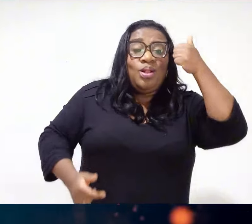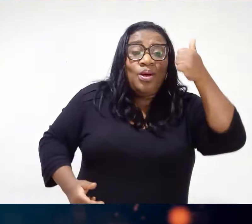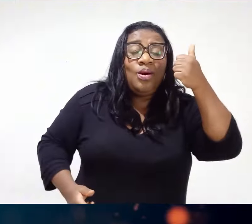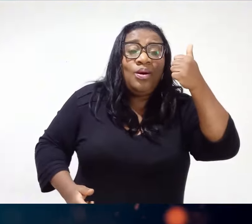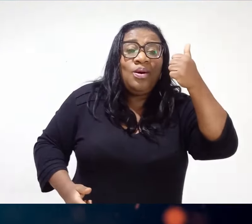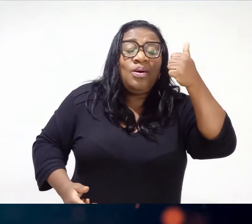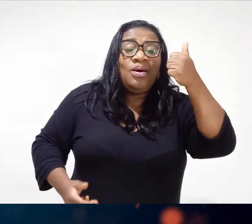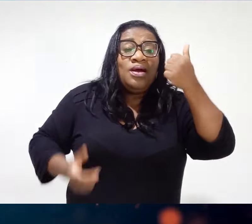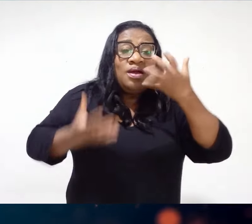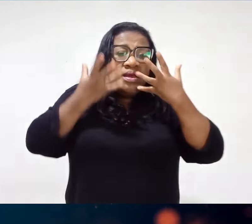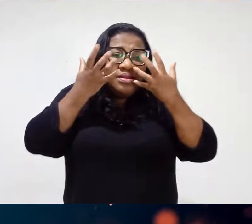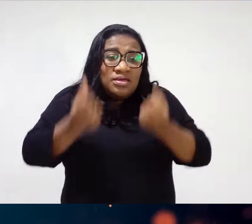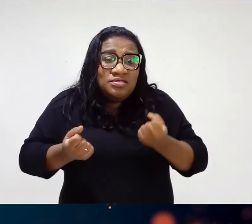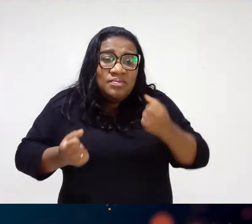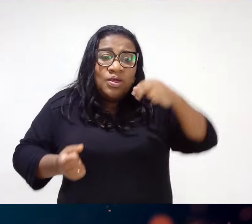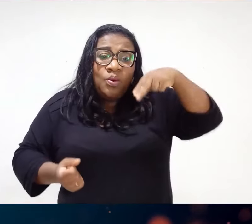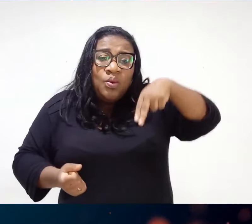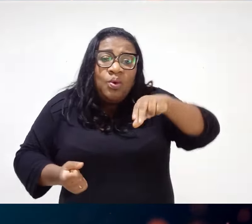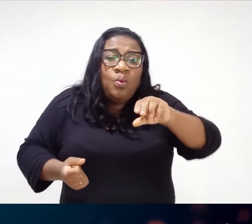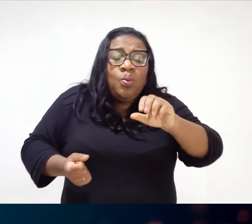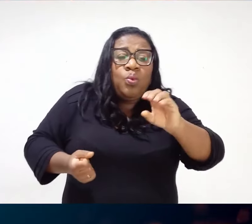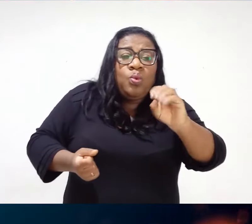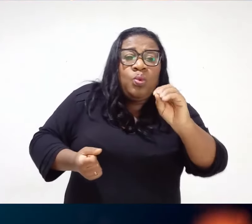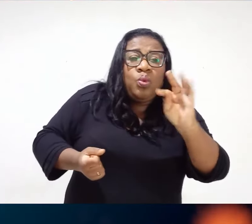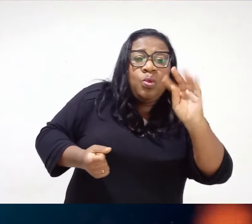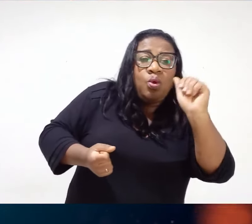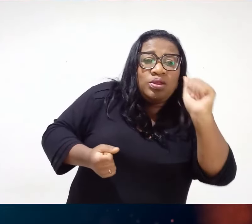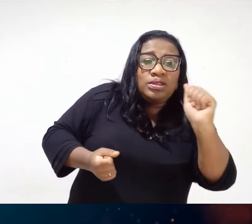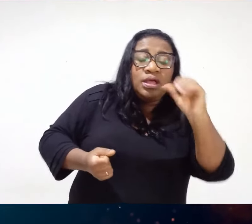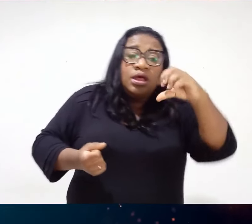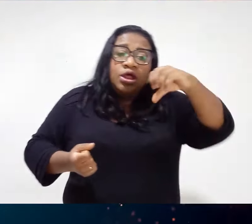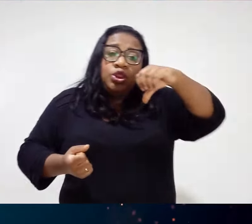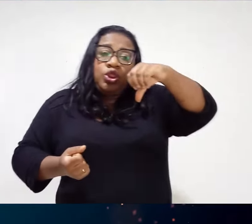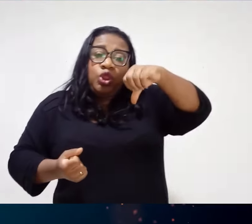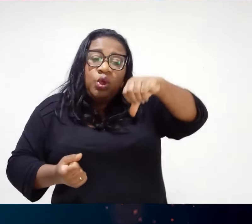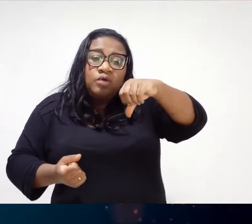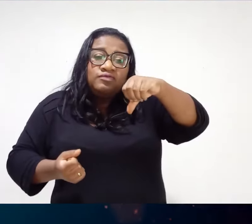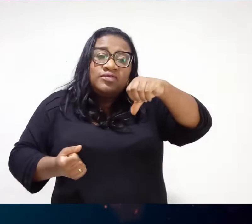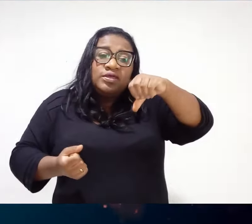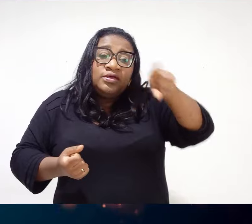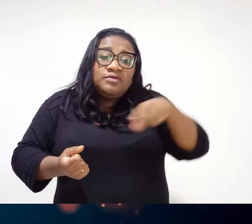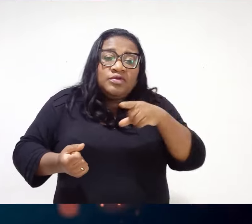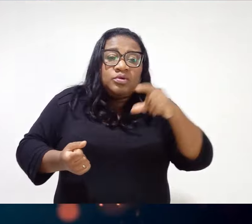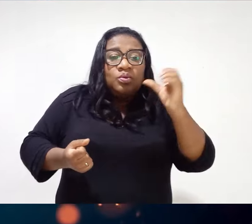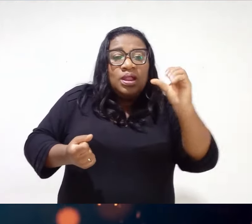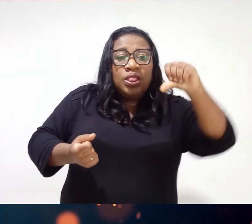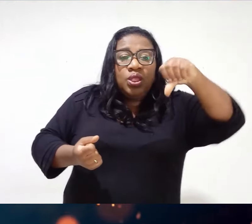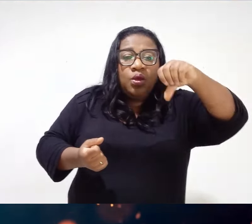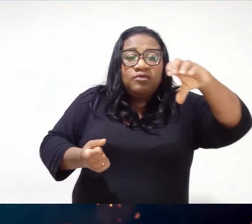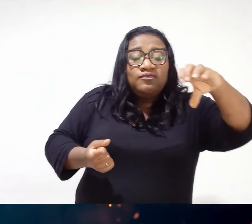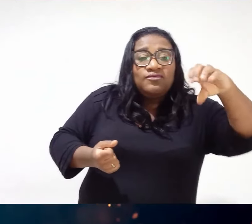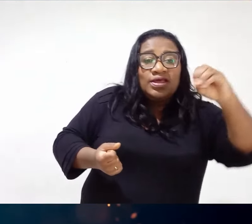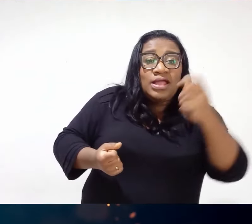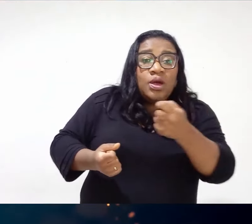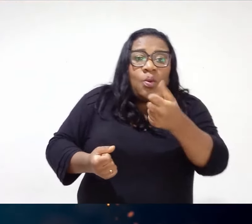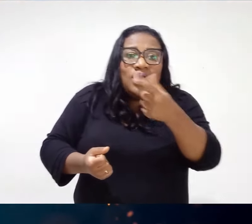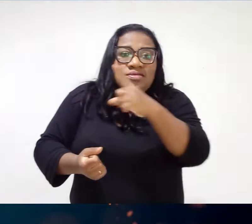hoje Nas Olimpíadas 9,90 Quase 10, irmão Foi quase perfeito O cara